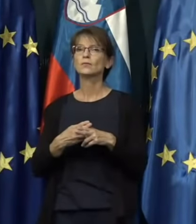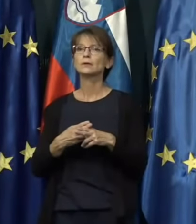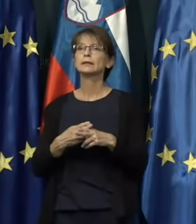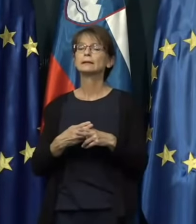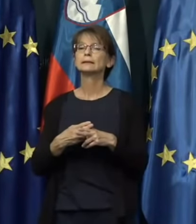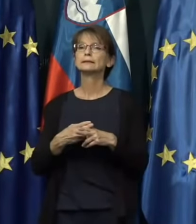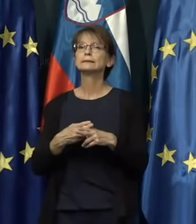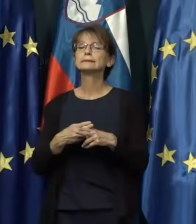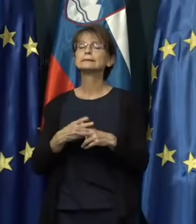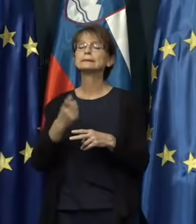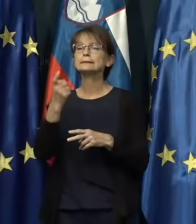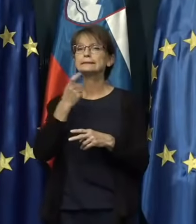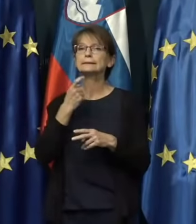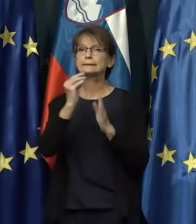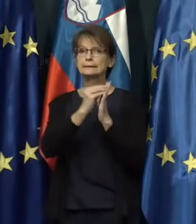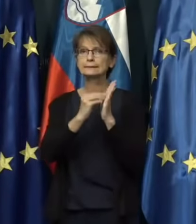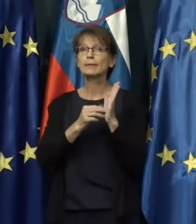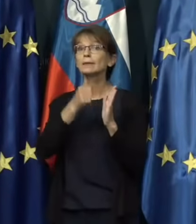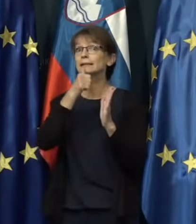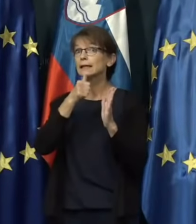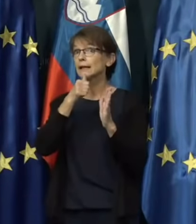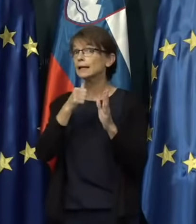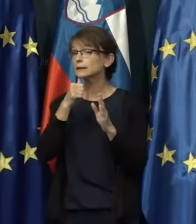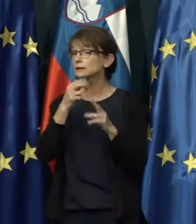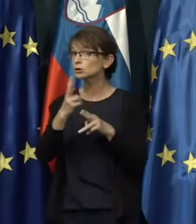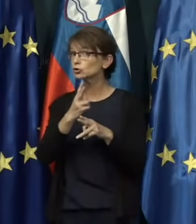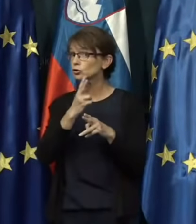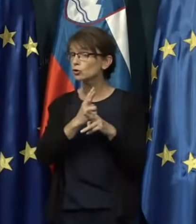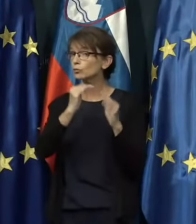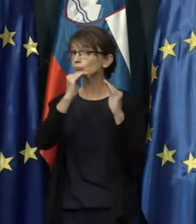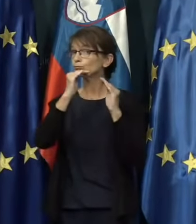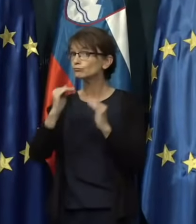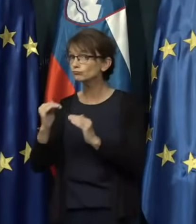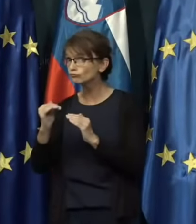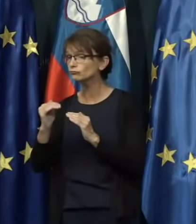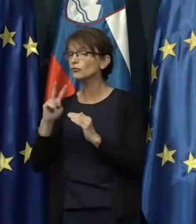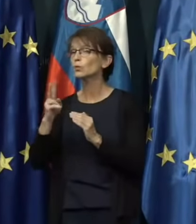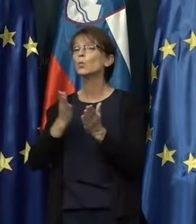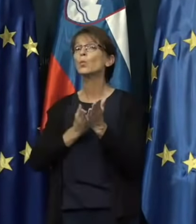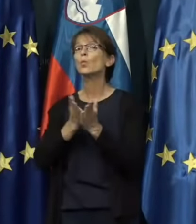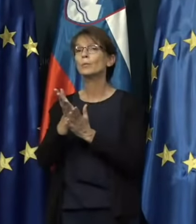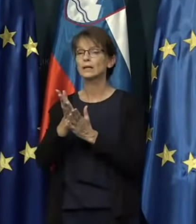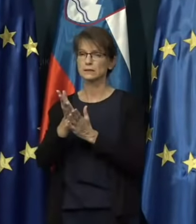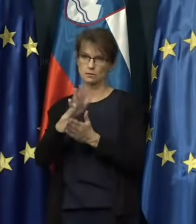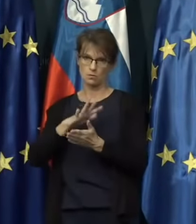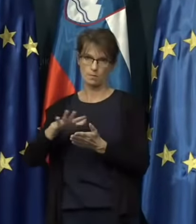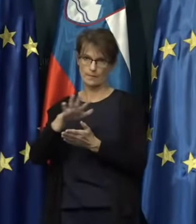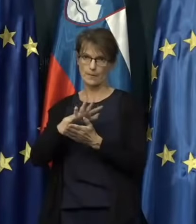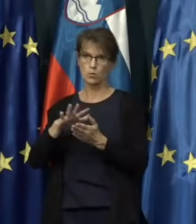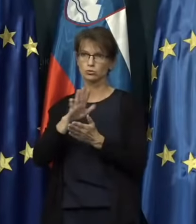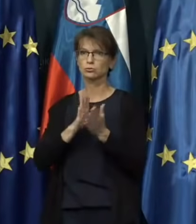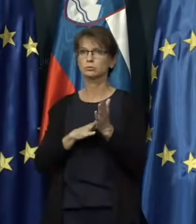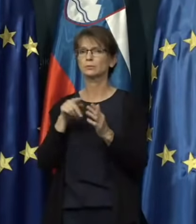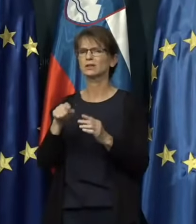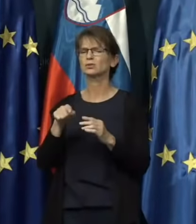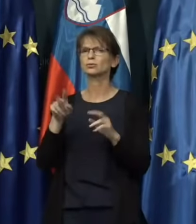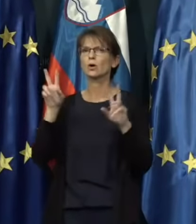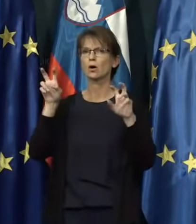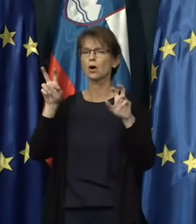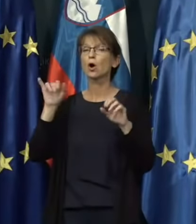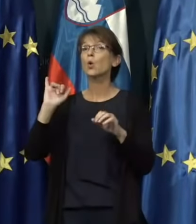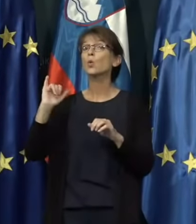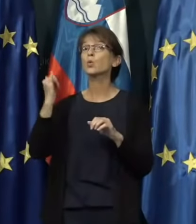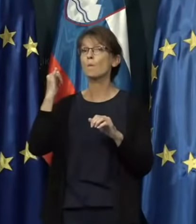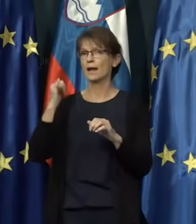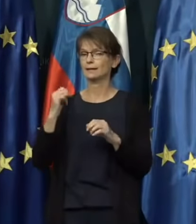seznama zelenih držav zdrsnili v umestno območje, kjer so tako imenovane rumene